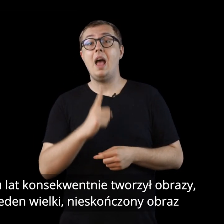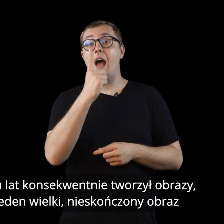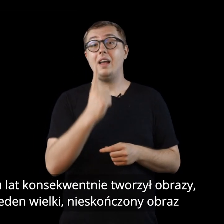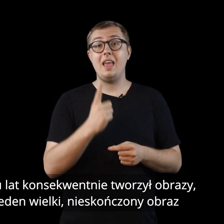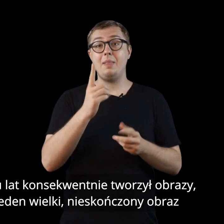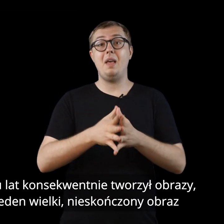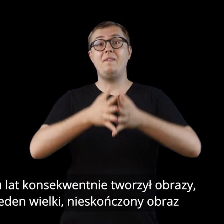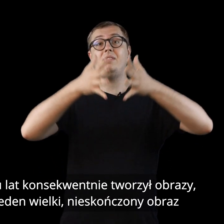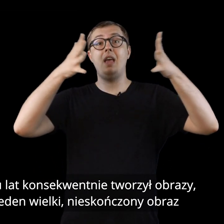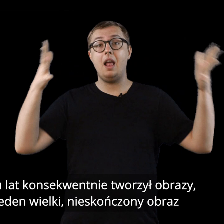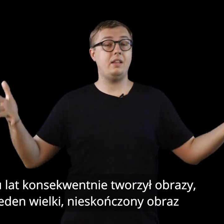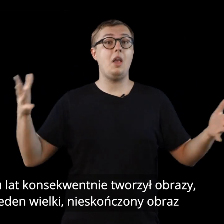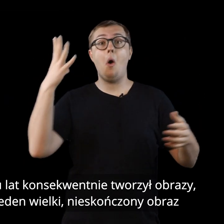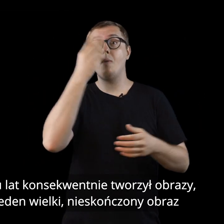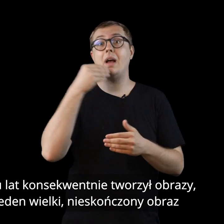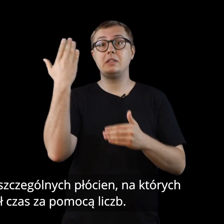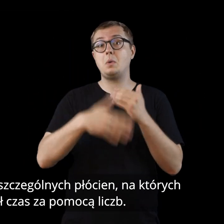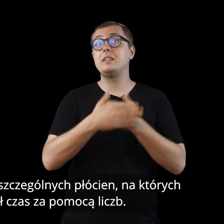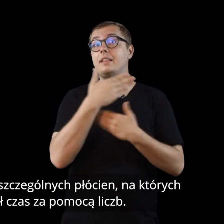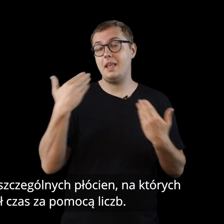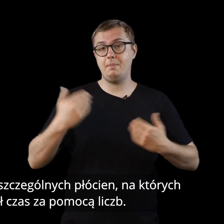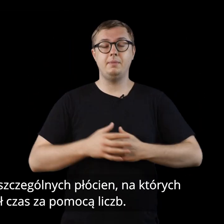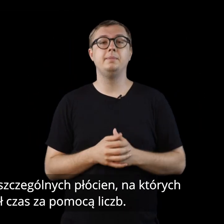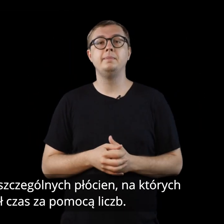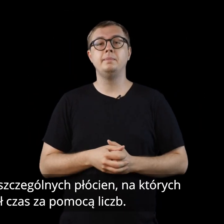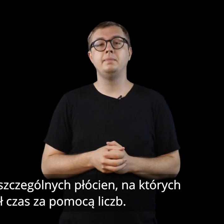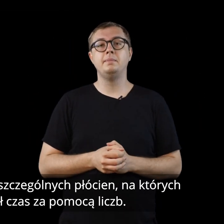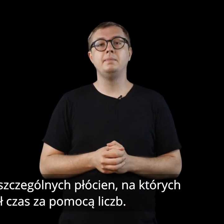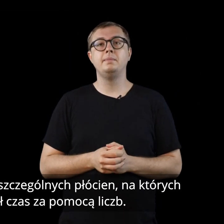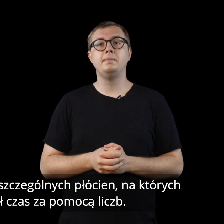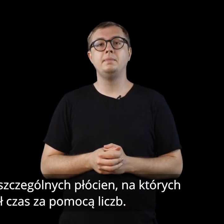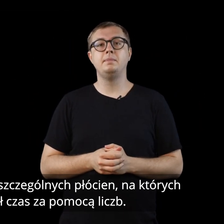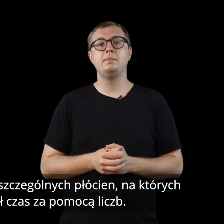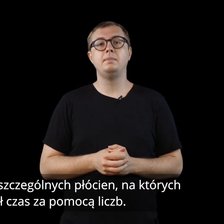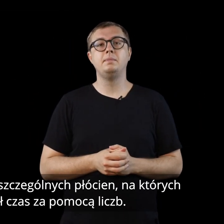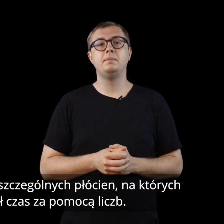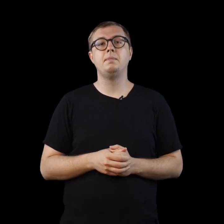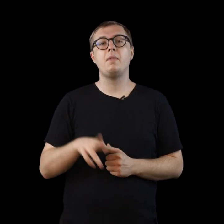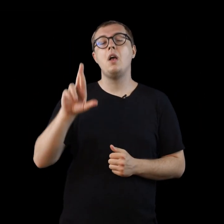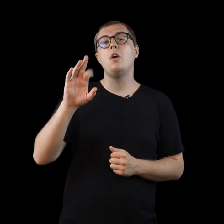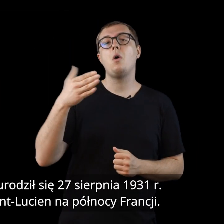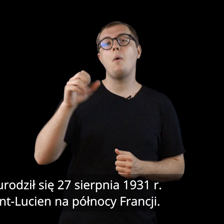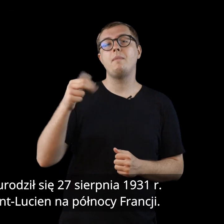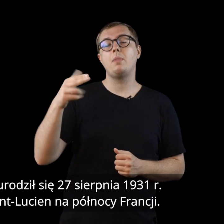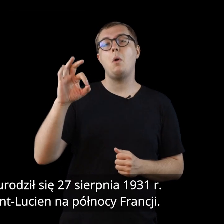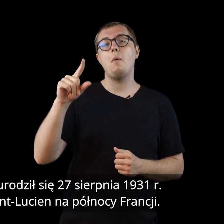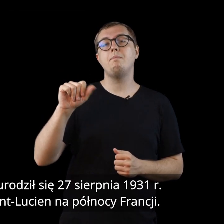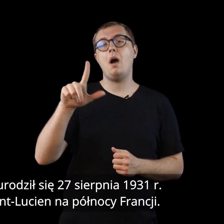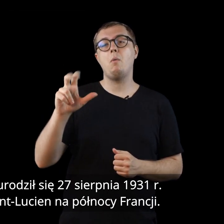obraz składający się z poszczególnych płócien, na których zapisywał czas za pomocą liczb. Roman Opałka